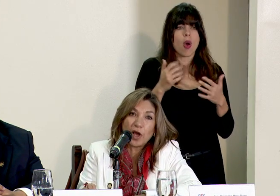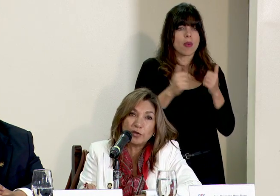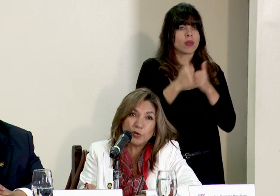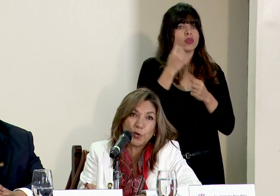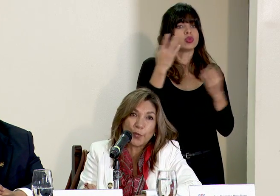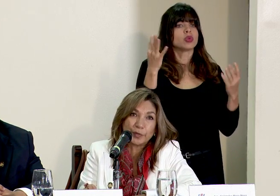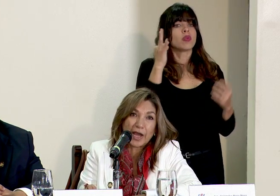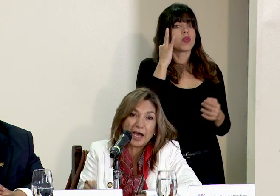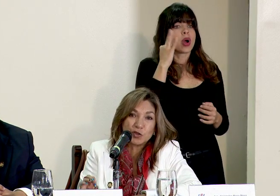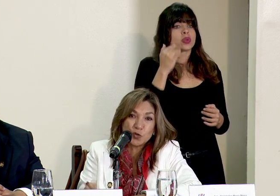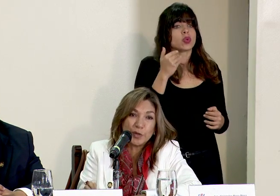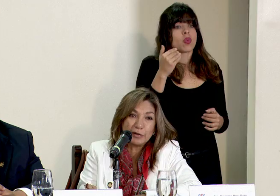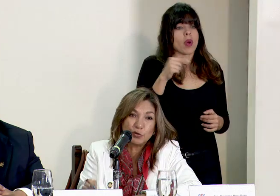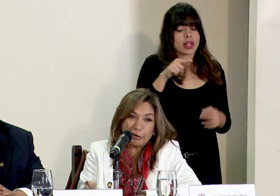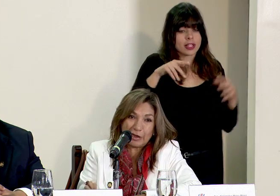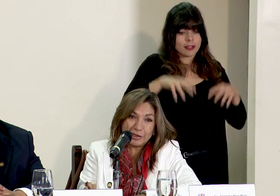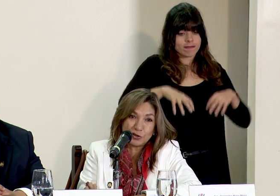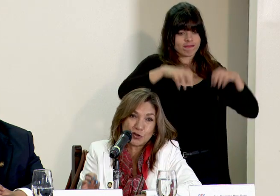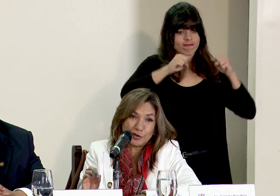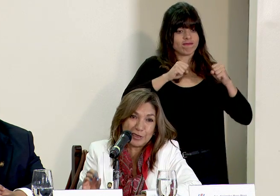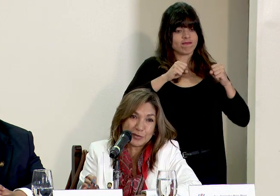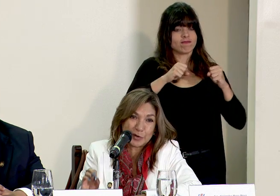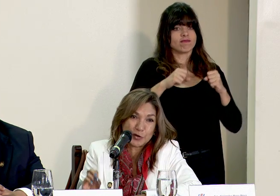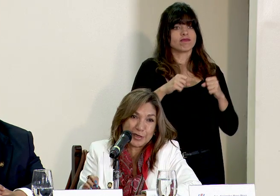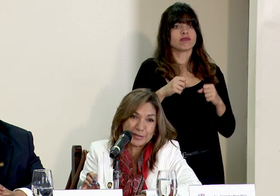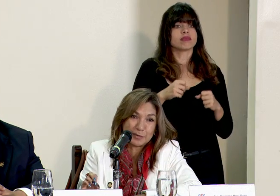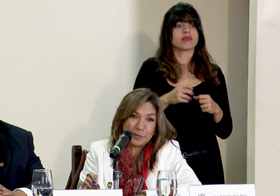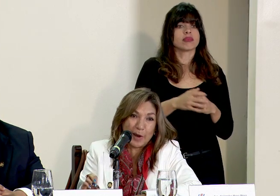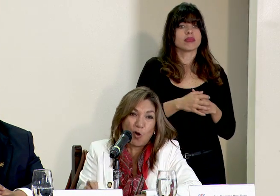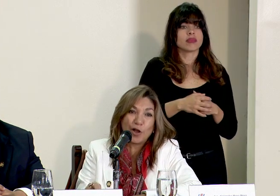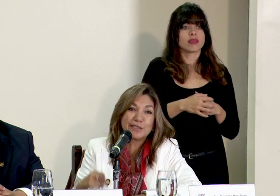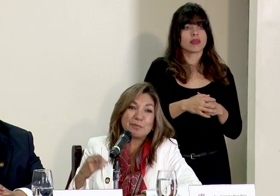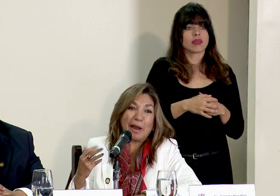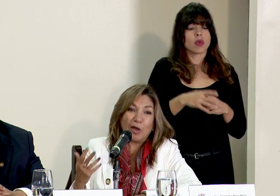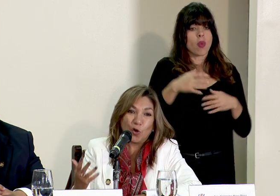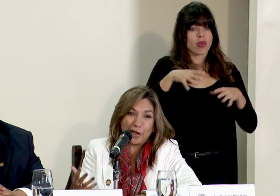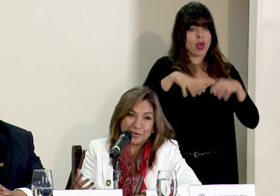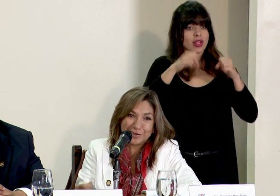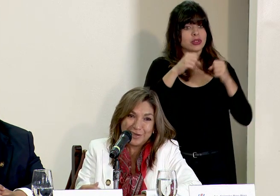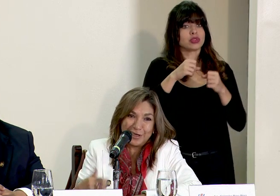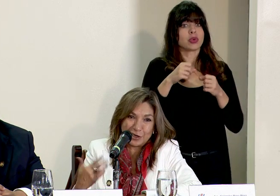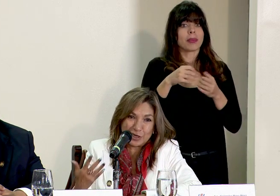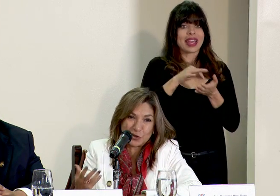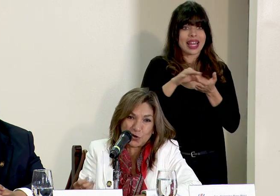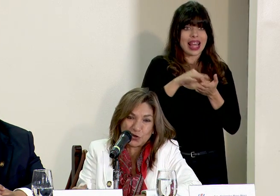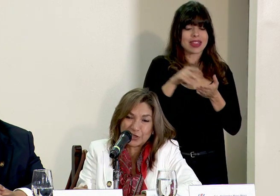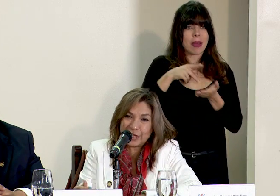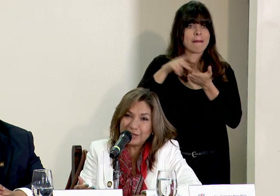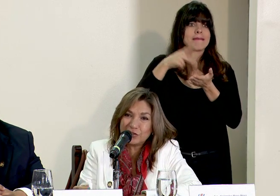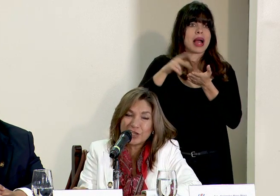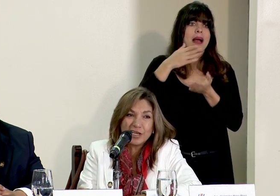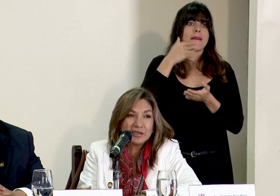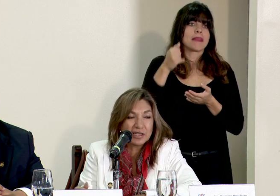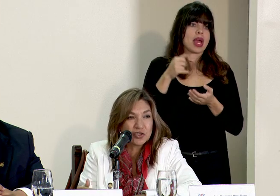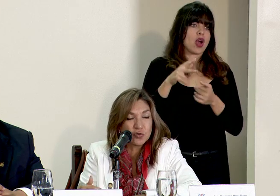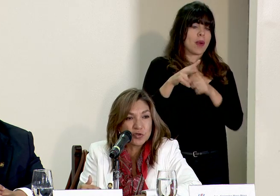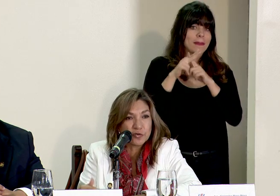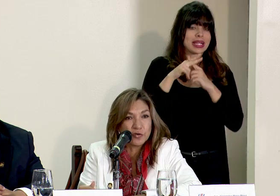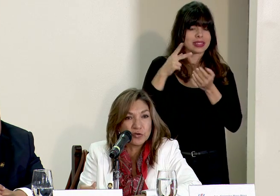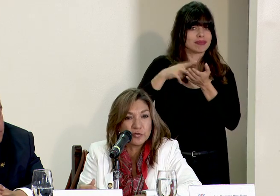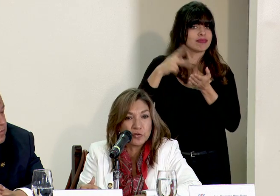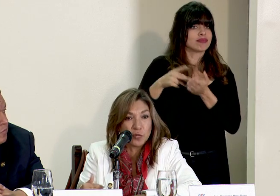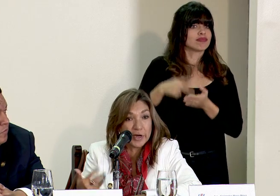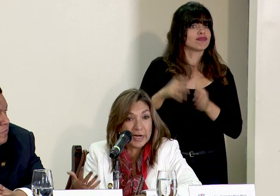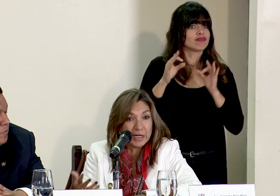cuando asumen un crédito son de las personas mejores pagadoras en relación con los créditos de hecho